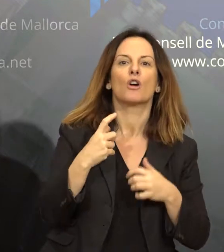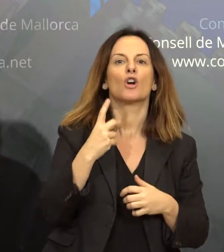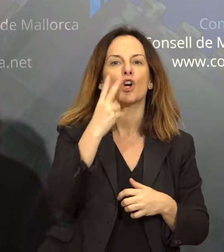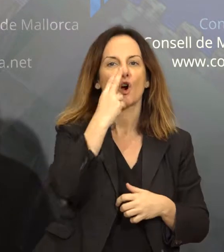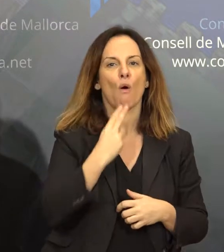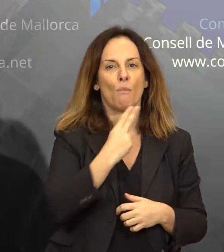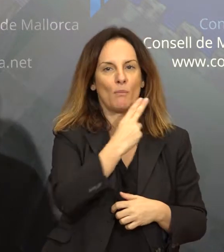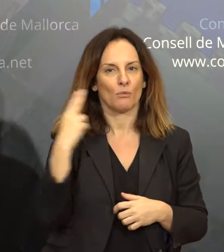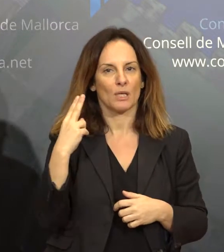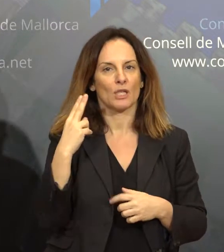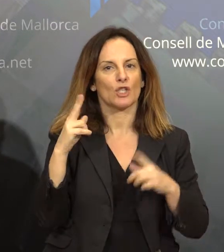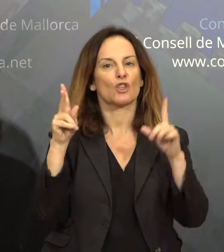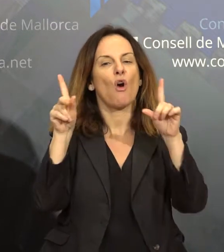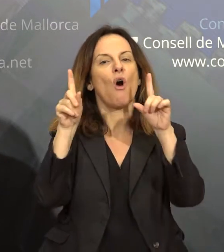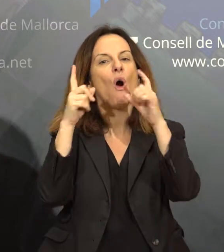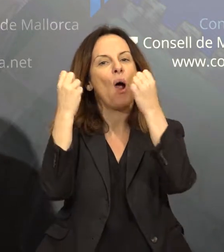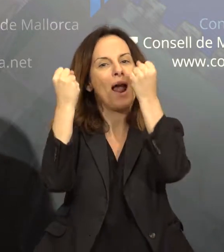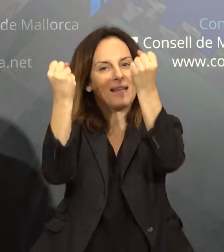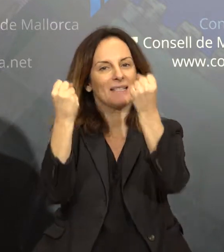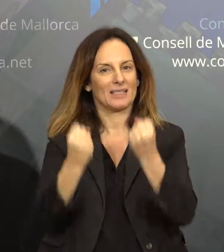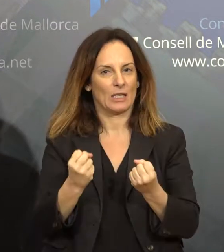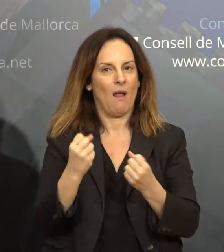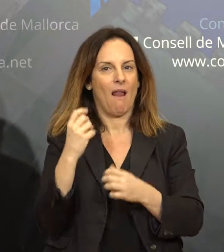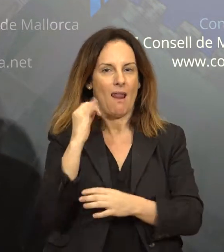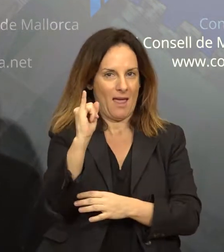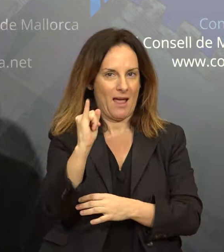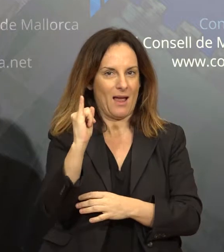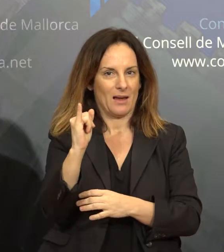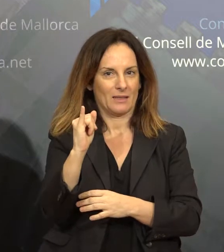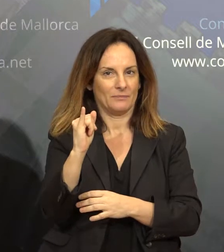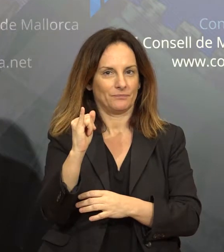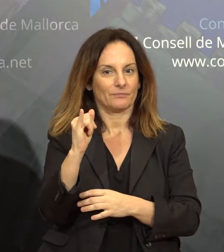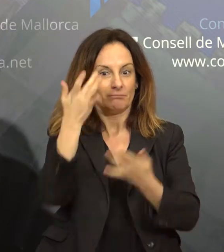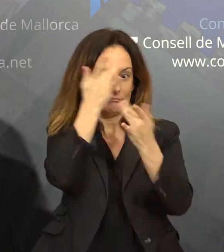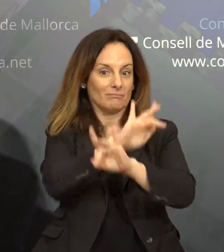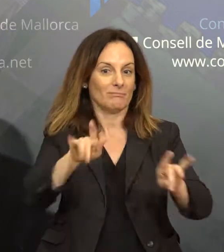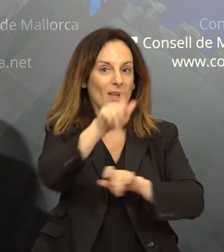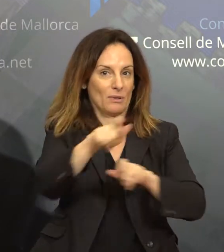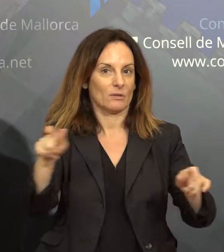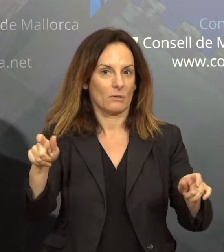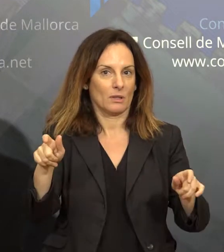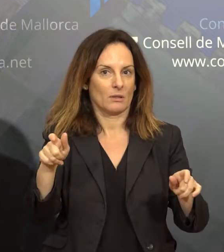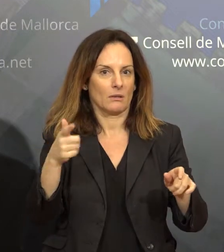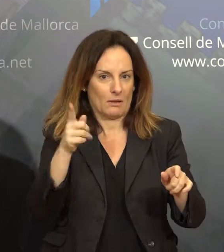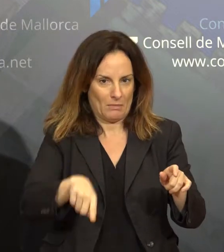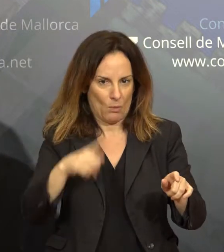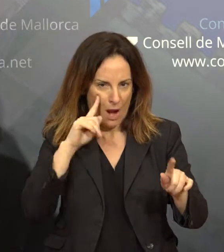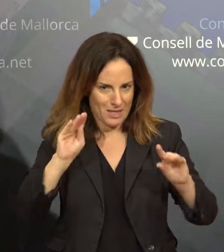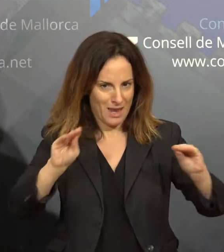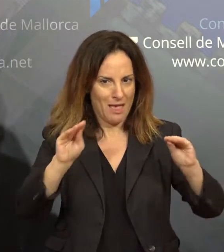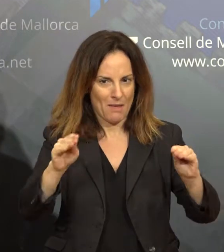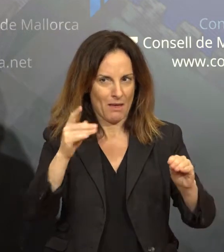de les institucions públiques, per sensibilitzar la gent i fer visible aquest problema de desigualtat.